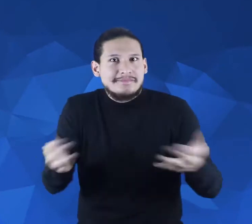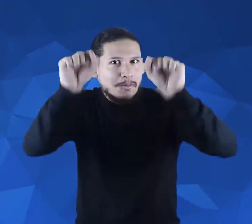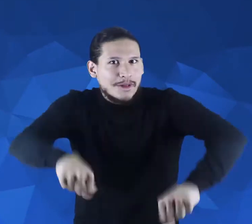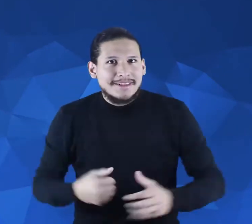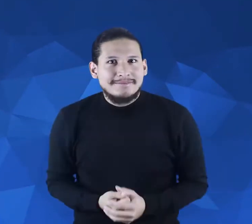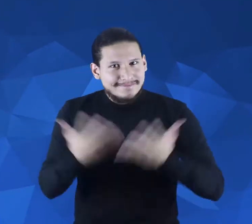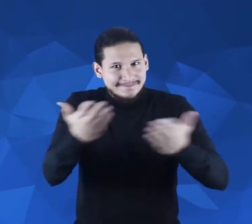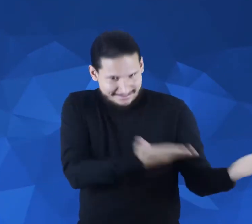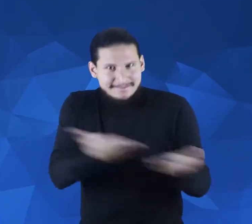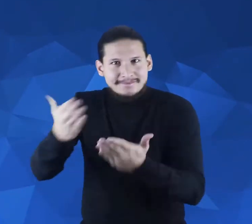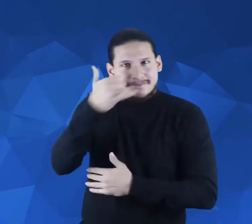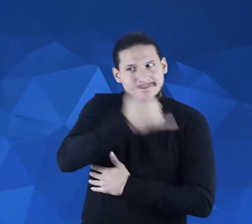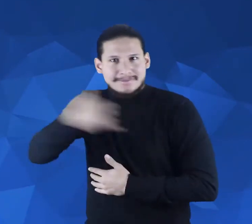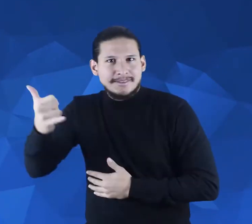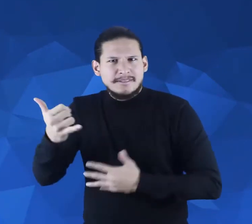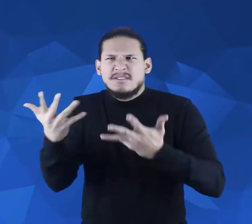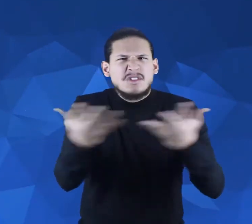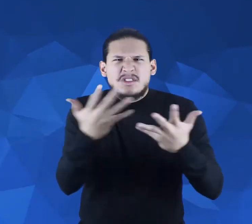Puedes comunicarte a este número de celular.